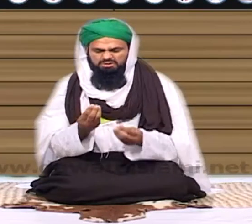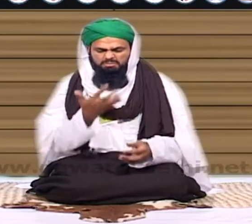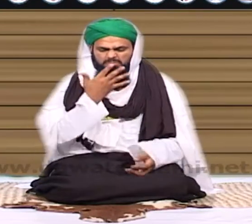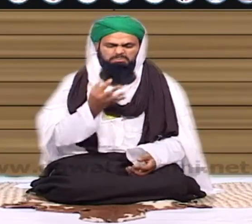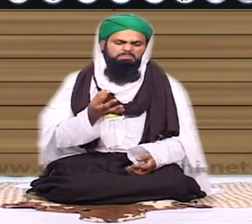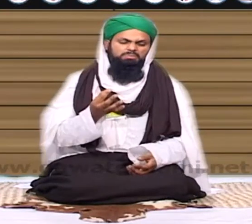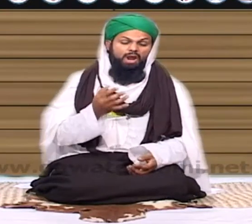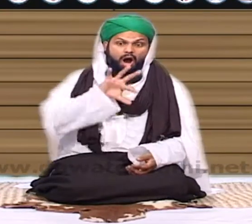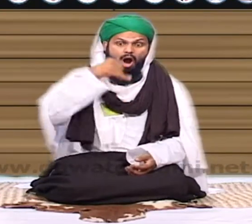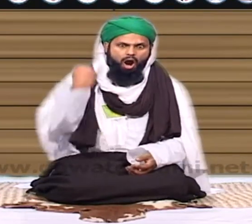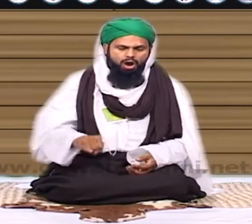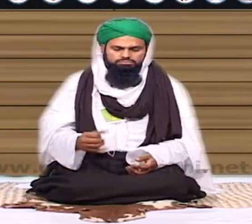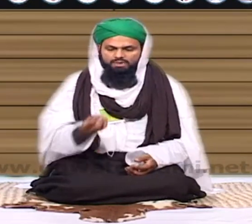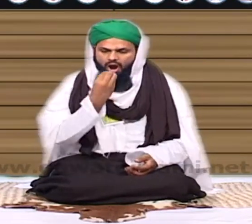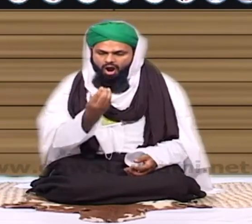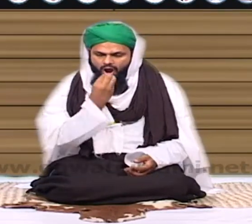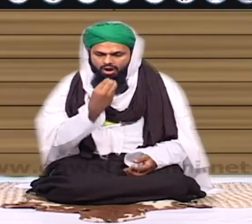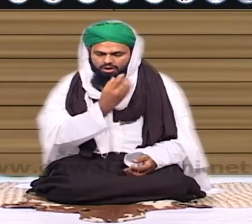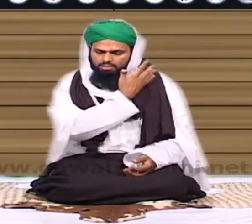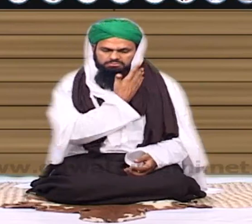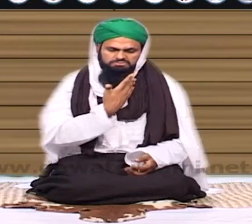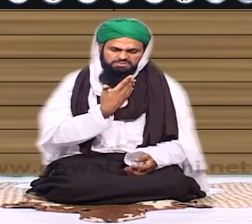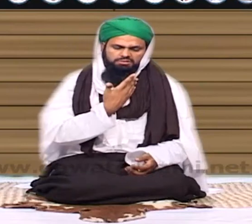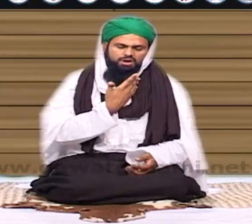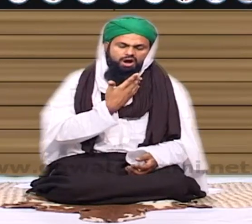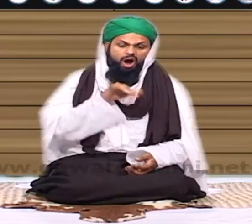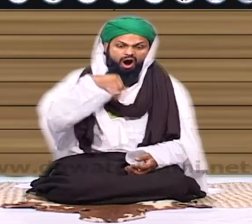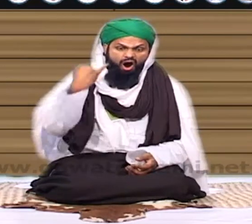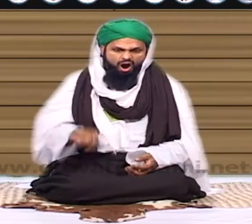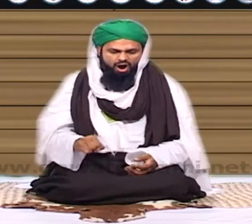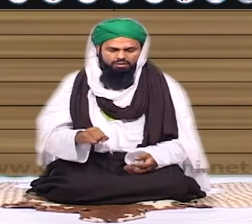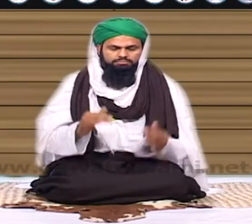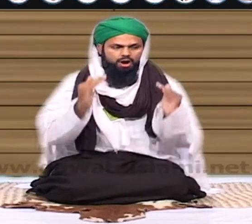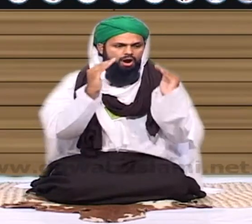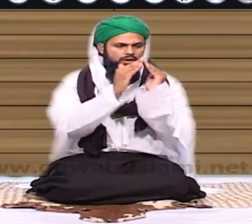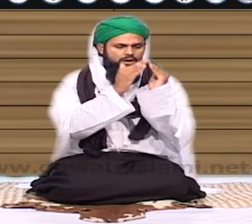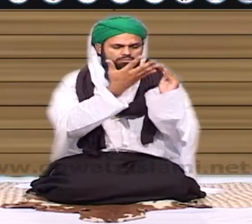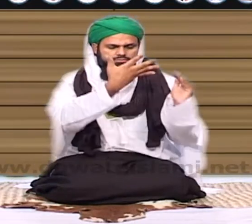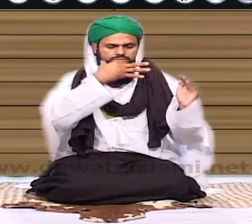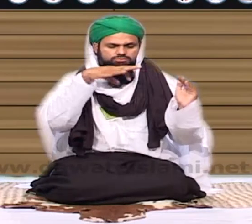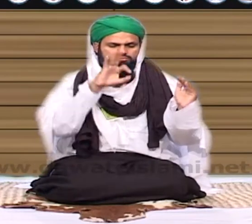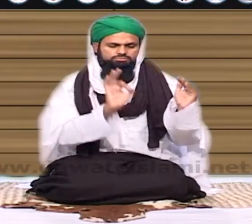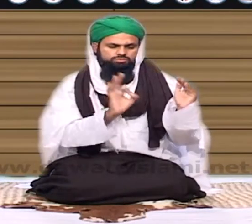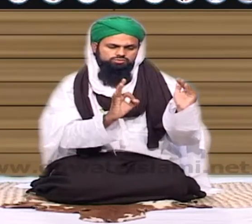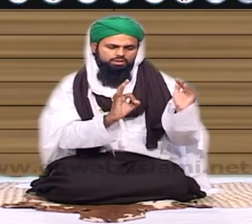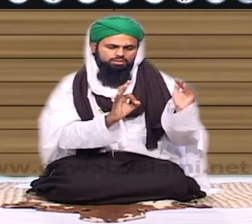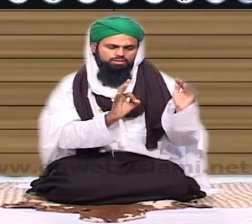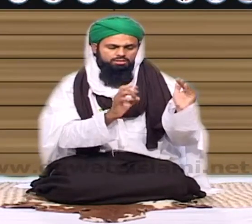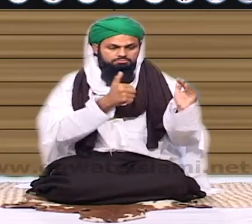حرام روزی میں مذاب ہوتے ہیں حرام روزی کی وجہ سے ہمیں منگلہ ملتا ہے حرام روزی کی